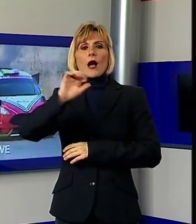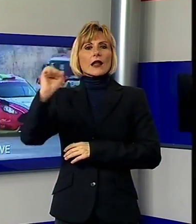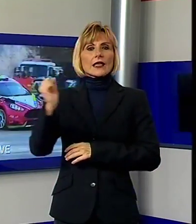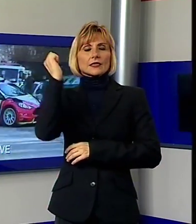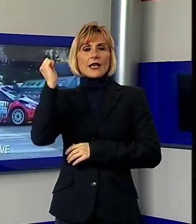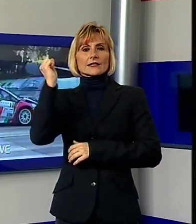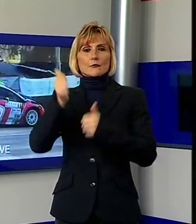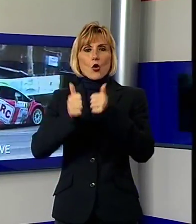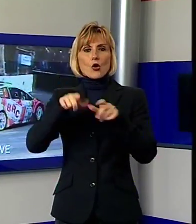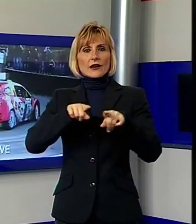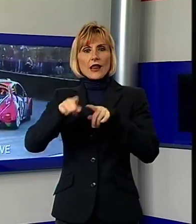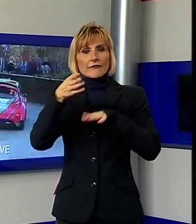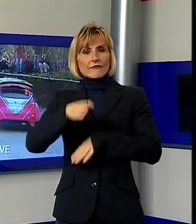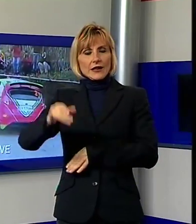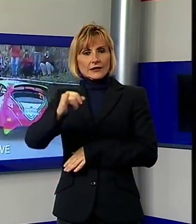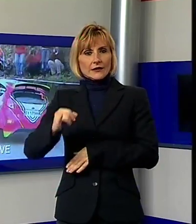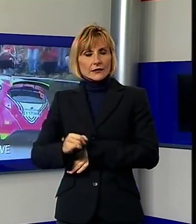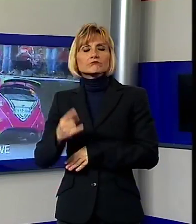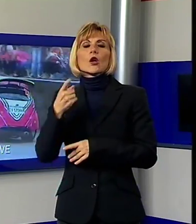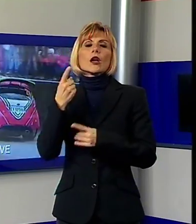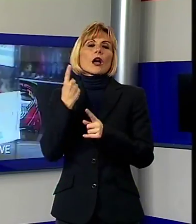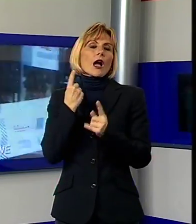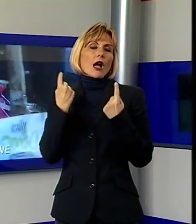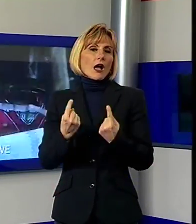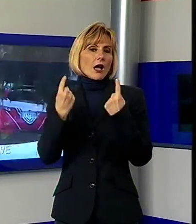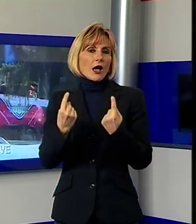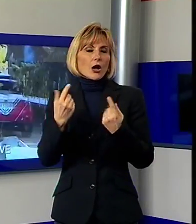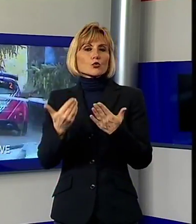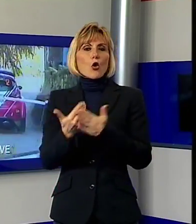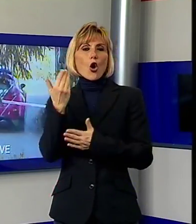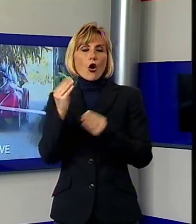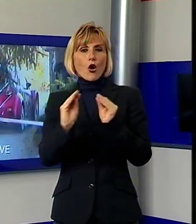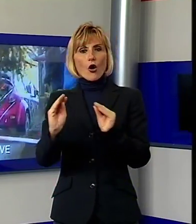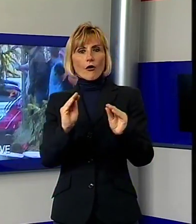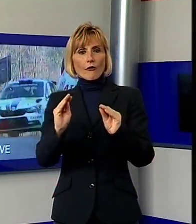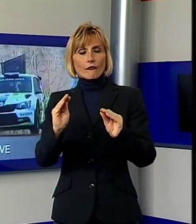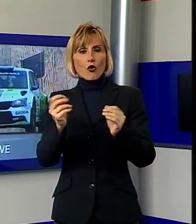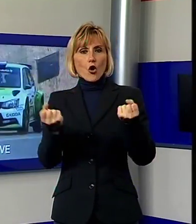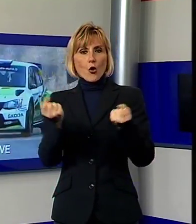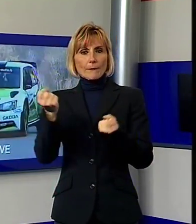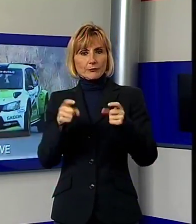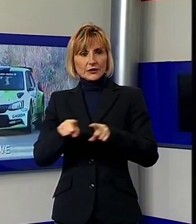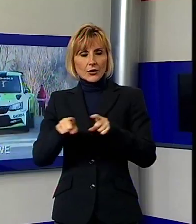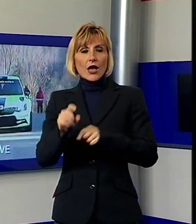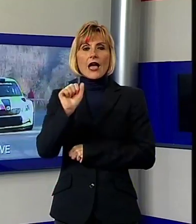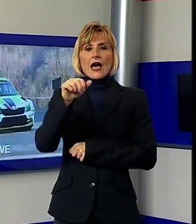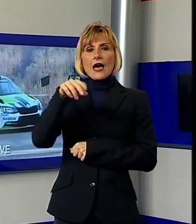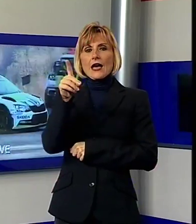Serchio, ancora molte le pedine che devono sistemarsi sullo scacchiere del campionato italiano. Paolo Andreucci, tra le poche